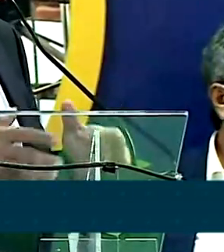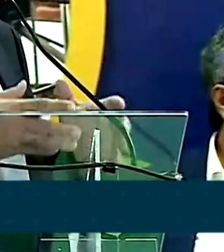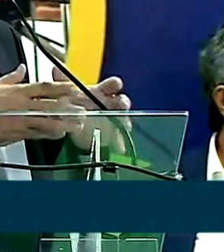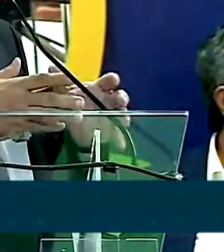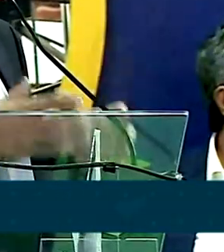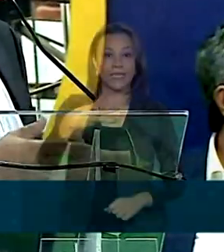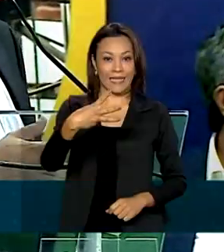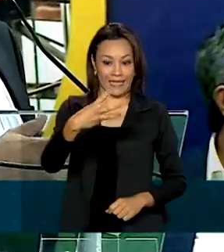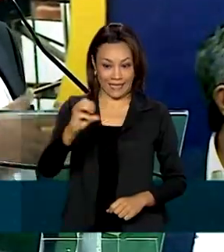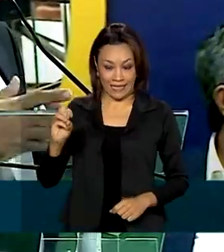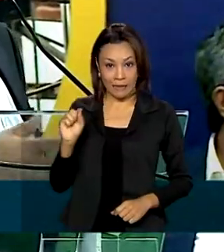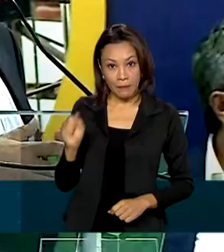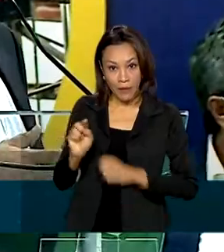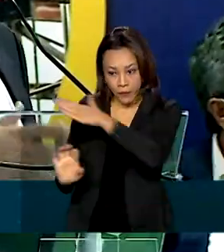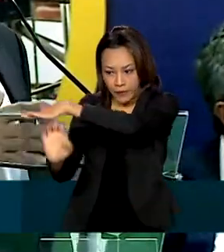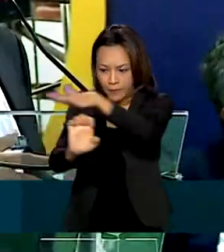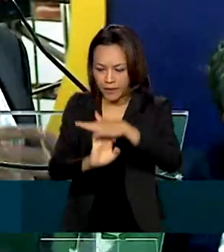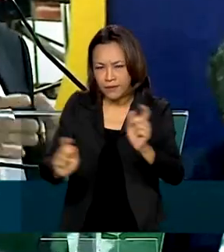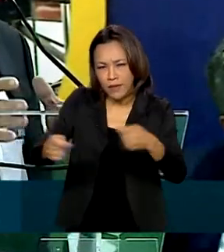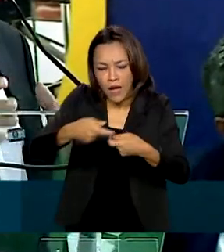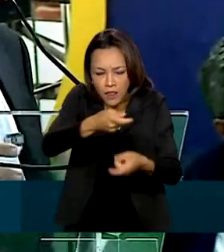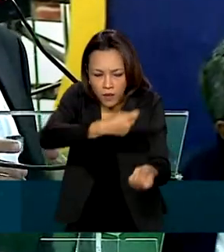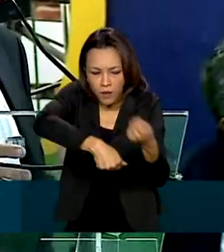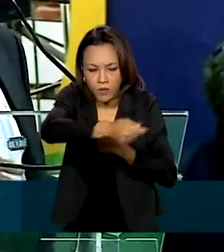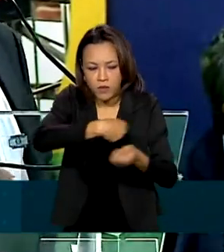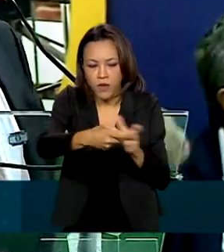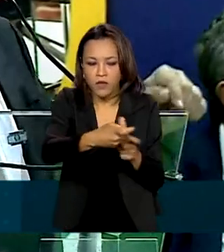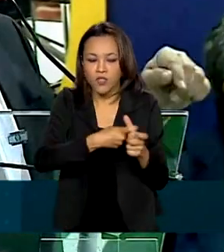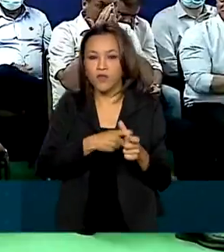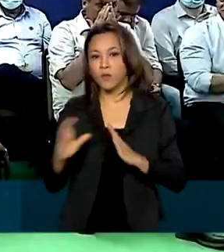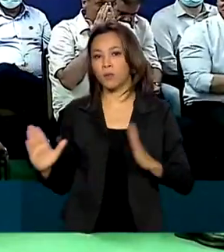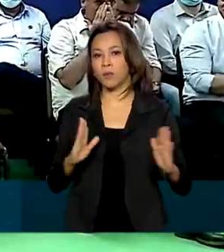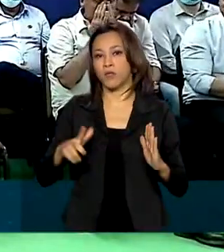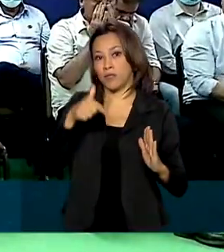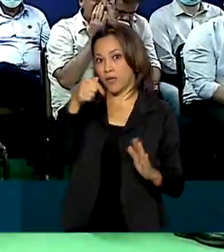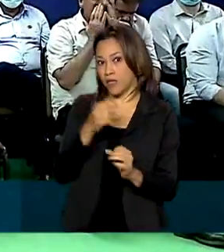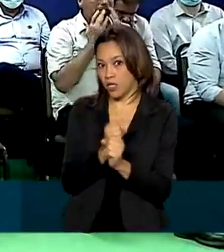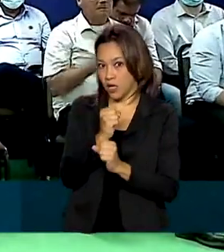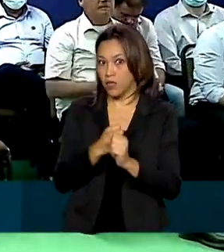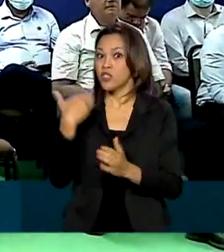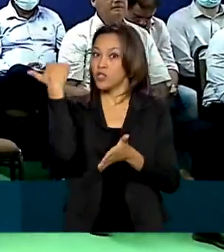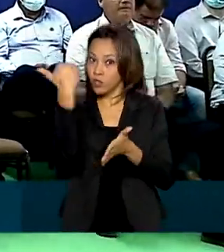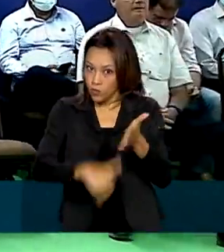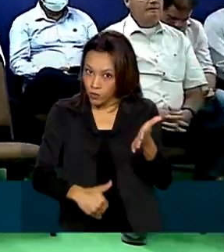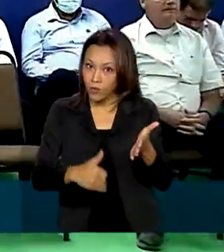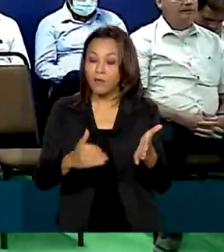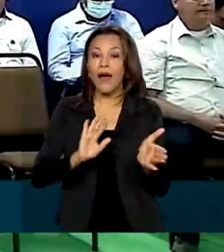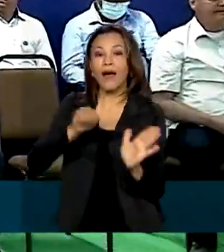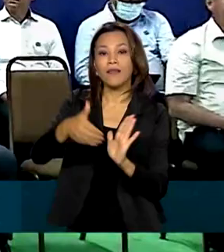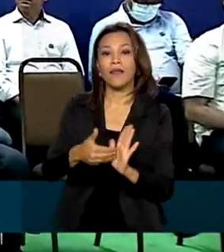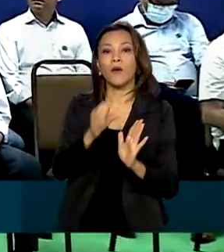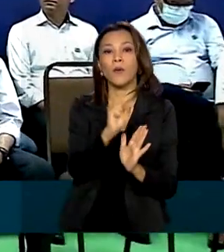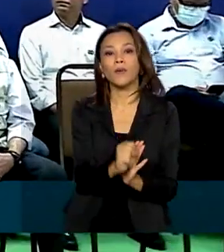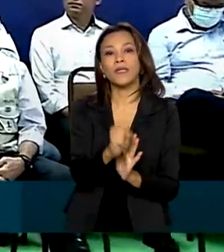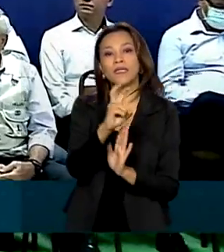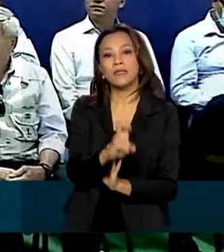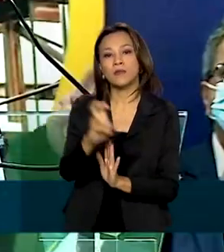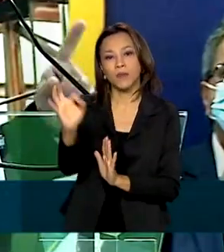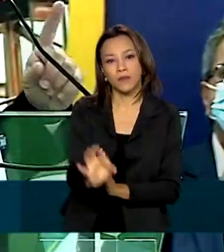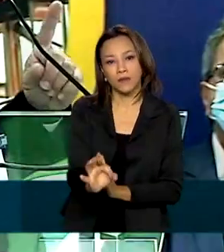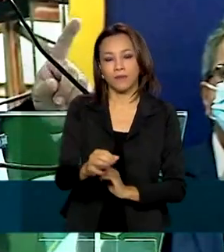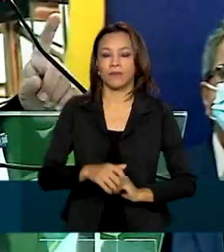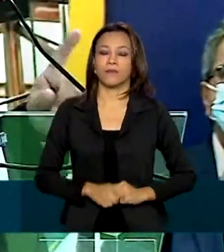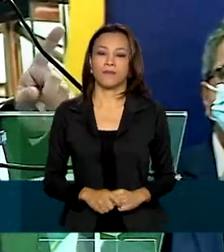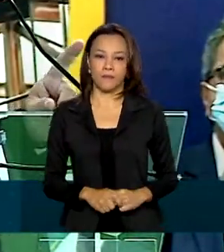300 mil empresas poderão renegociar as dívidas em até sete anos, com descontos de até 85%.